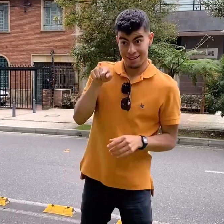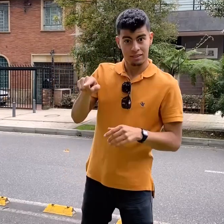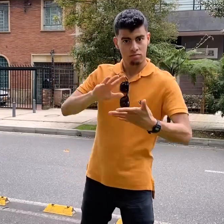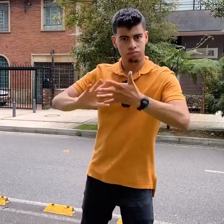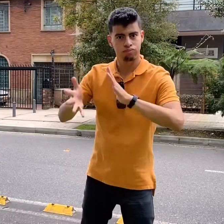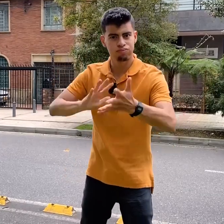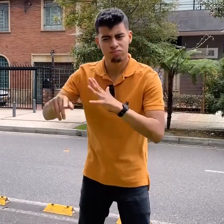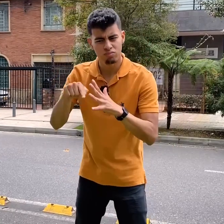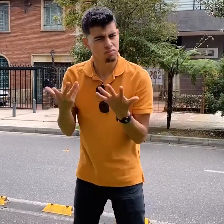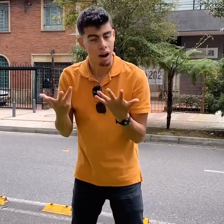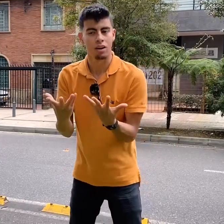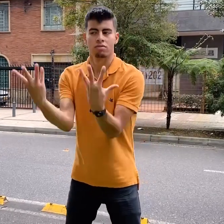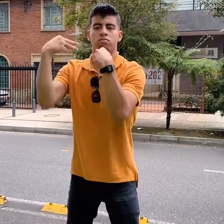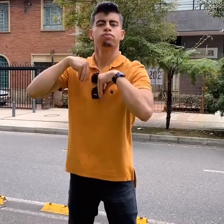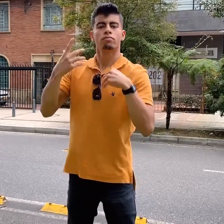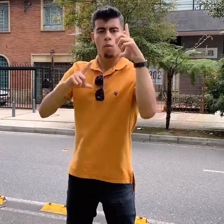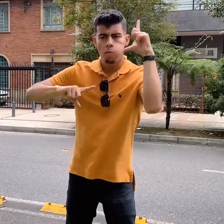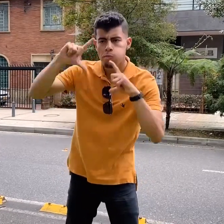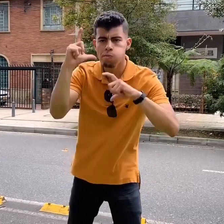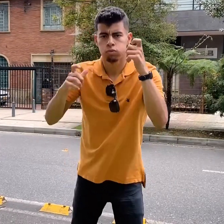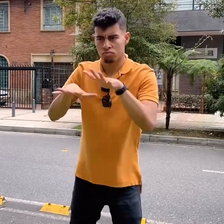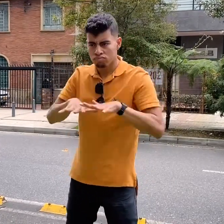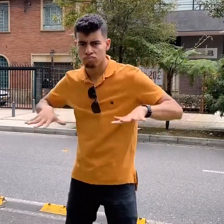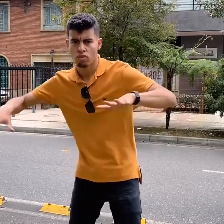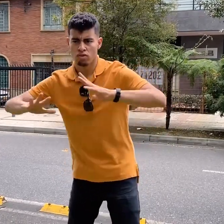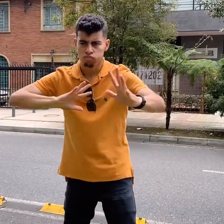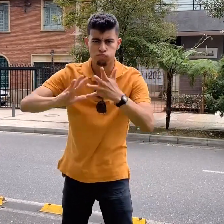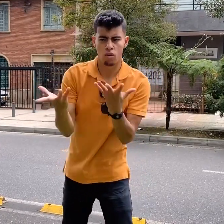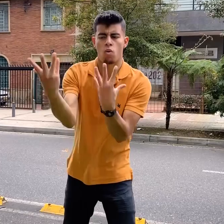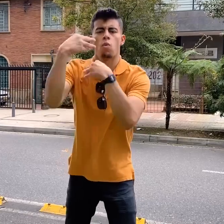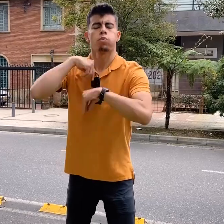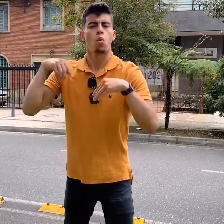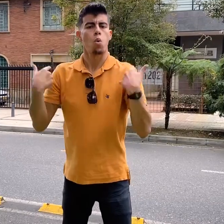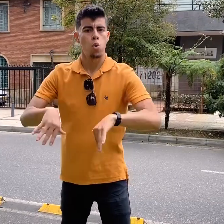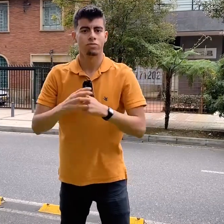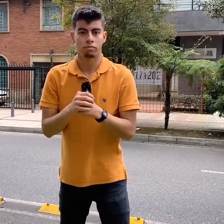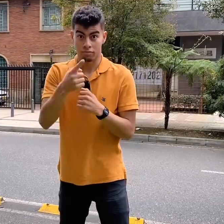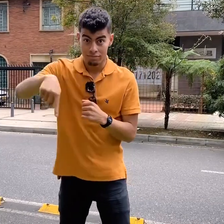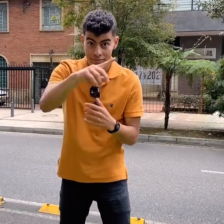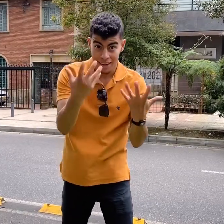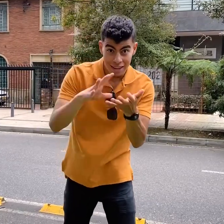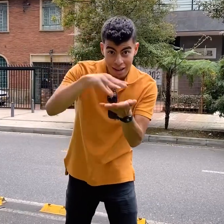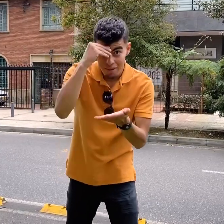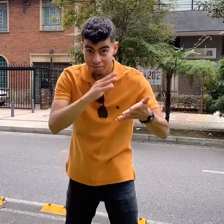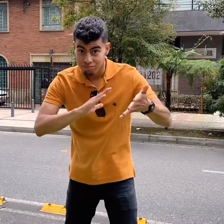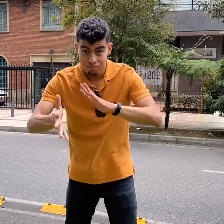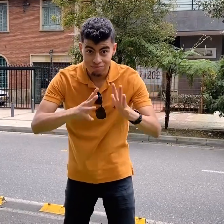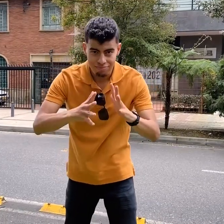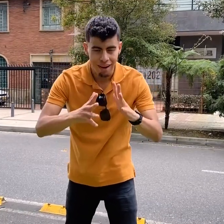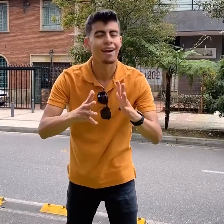es lengua de señas. La lengua de señas tiene otros elementos como son la expresión facial, el uso del espacio tridimensional, entre otros componentes para expresarse de